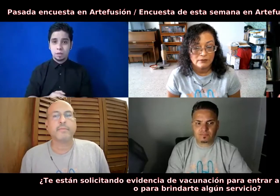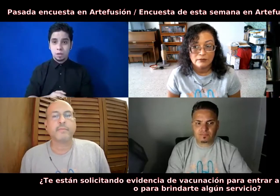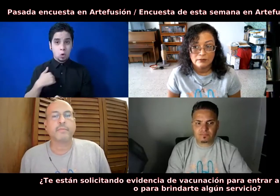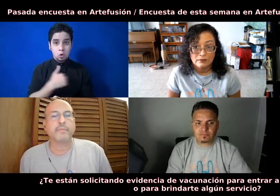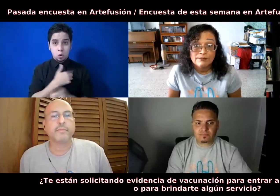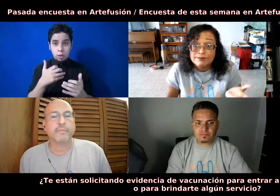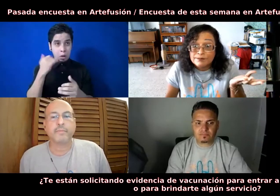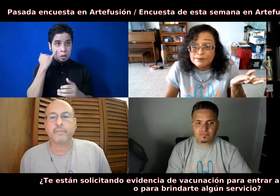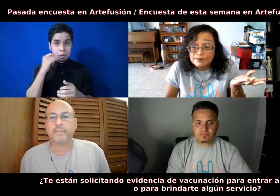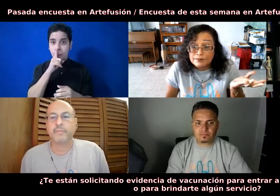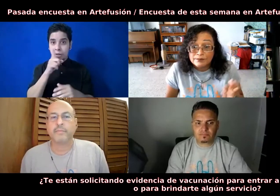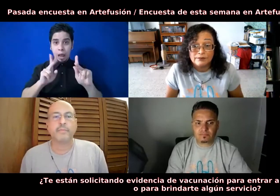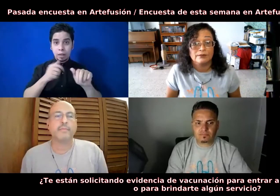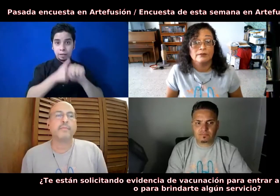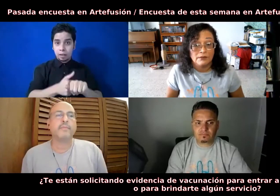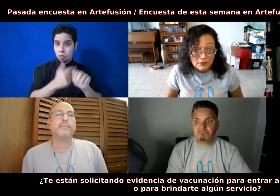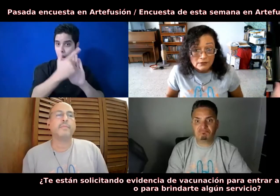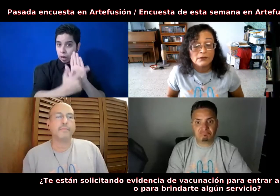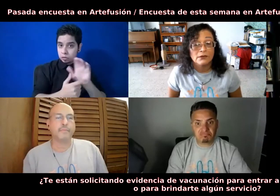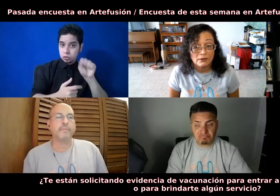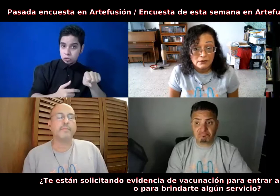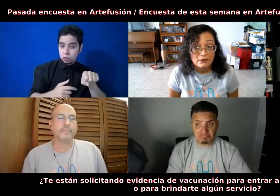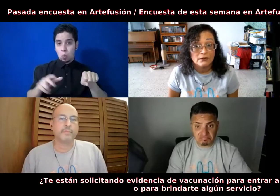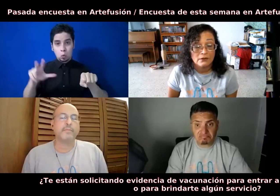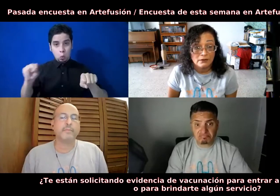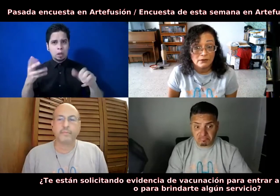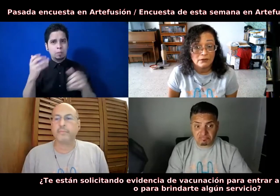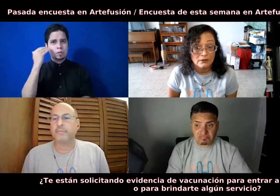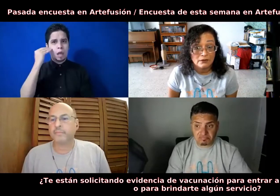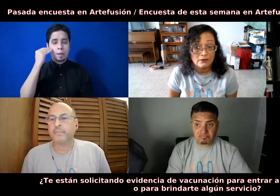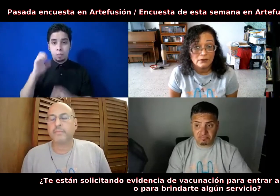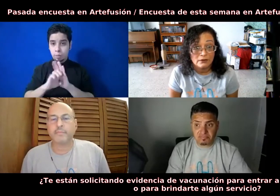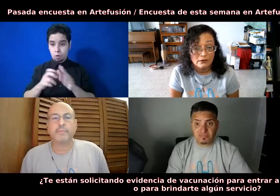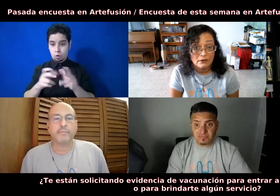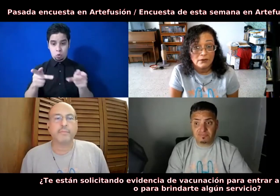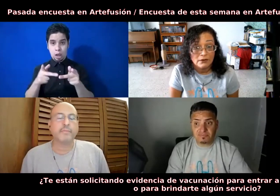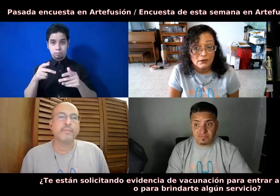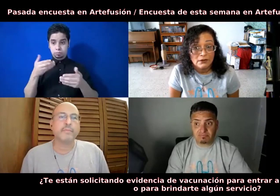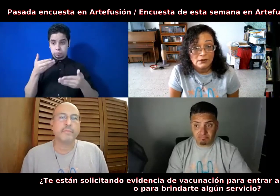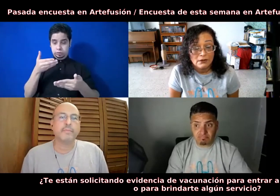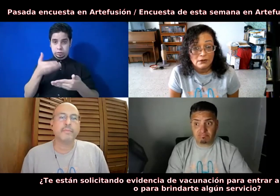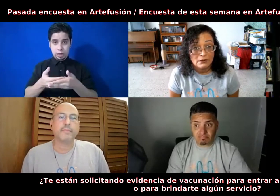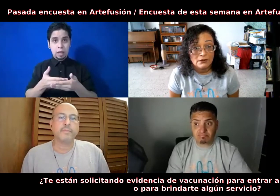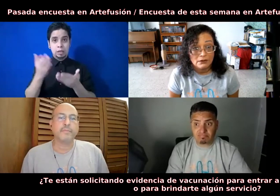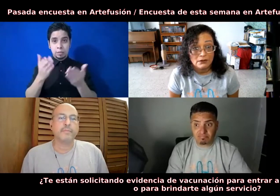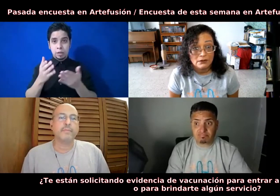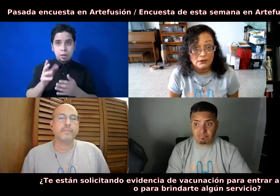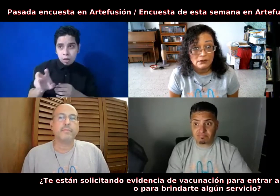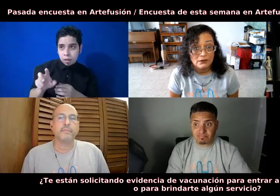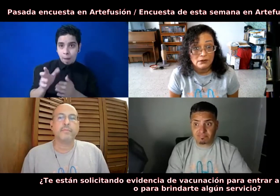cabo, ¿verdad? Si esto, en efecto, cuando uno llega a los establecimientos o a recibir algún servicio, si se está dando ese proceso que se